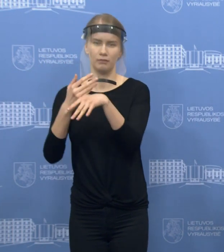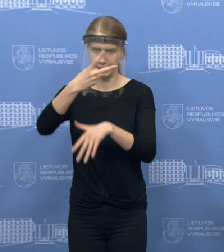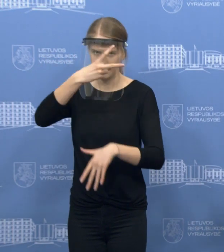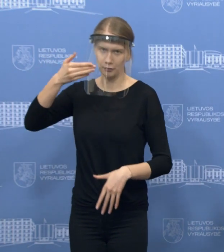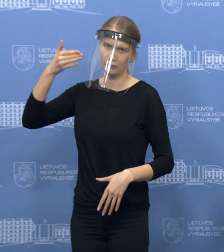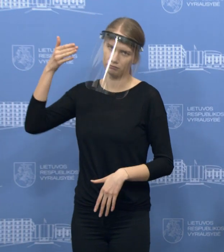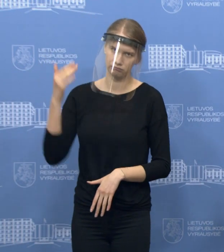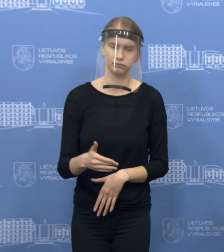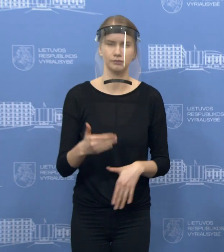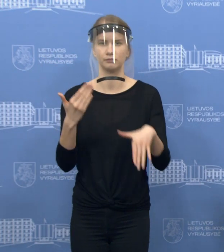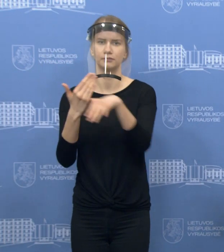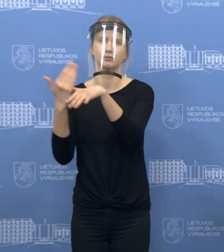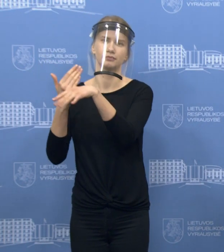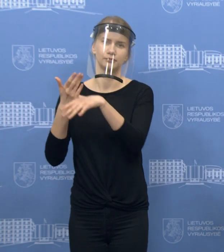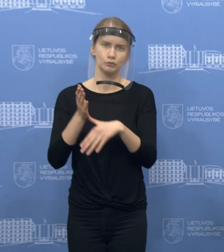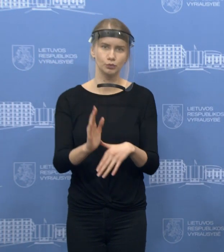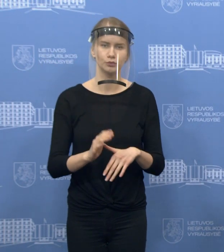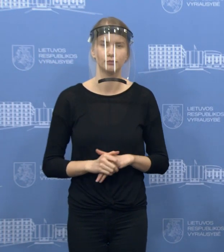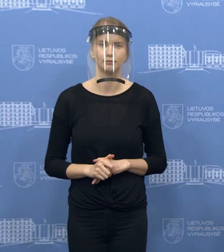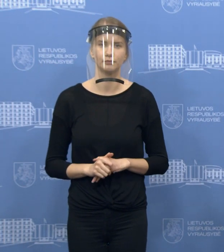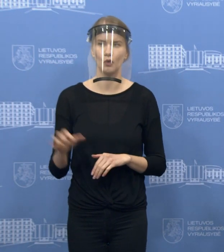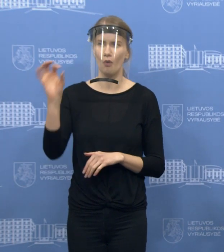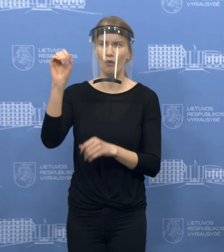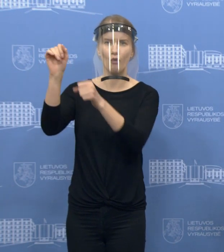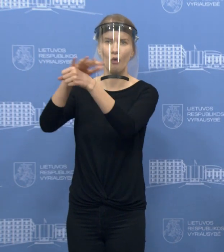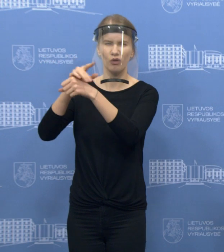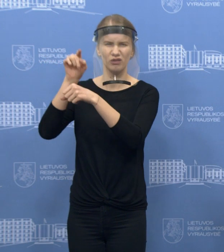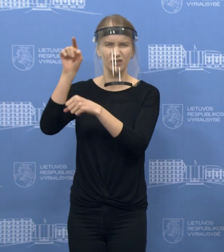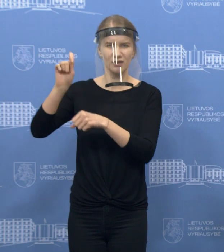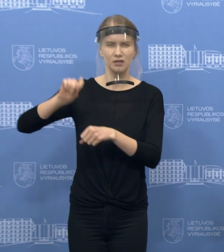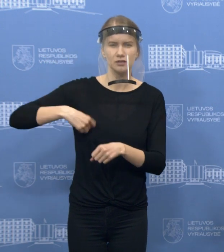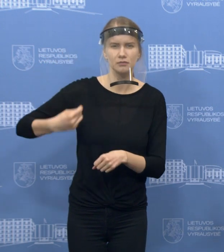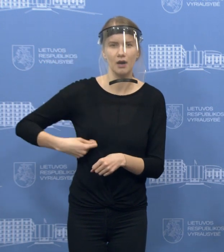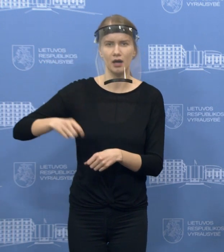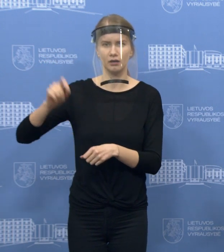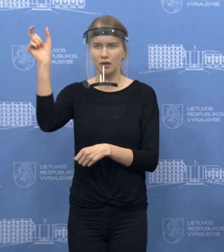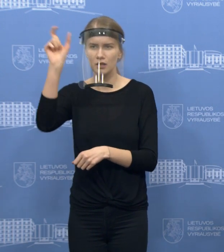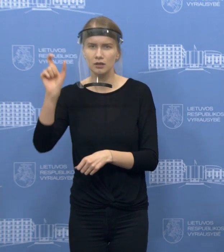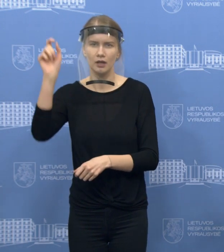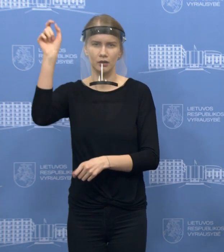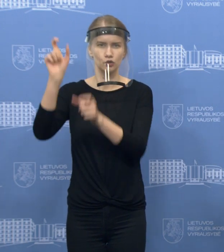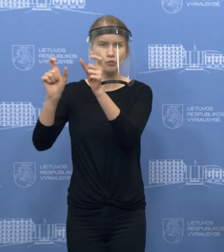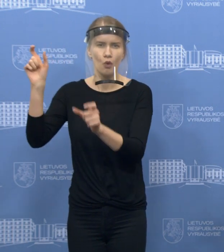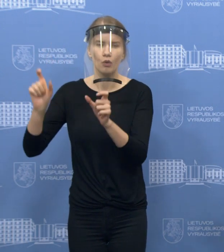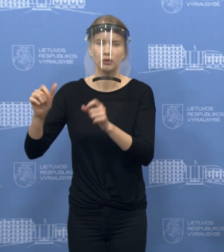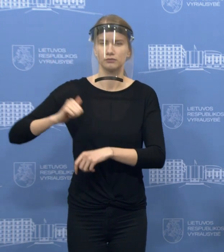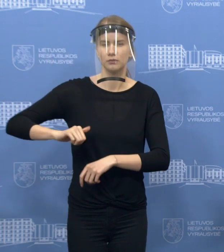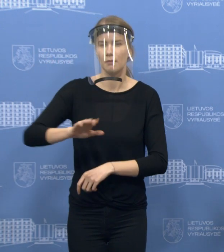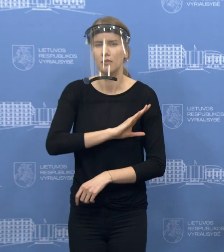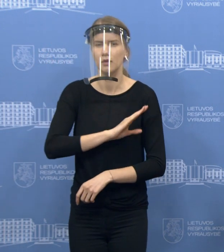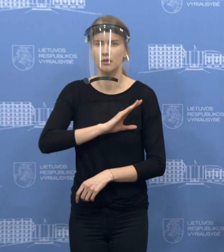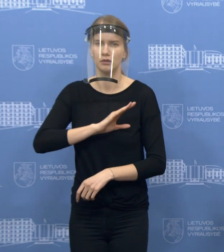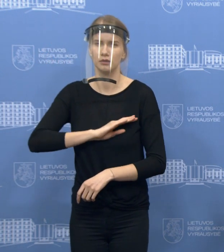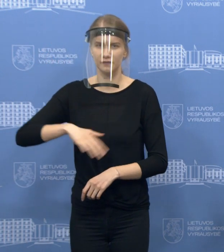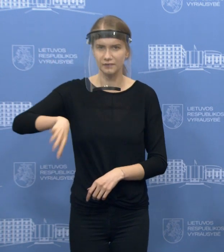iššūkį kovojant su pandemija, su viruso, parandamos yra gyvybės, daug sergančių žmonių, tai nuo